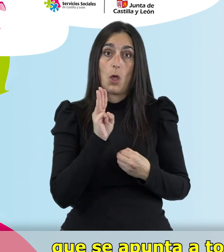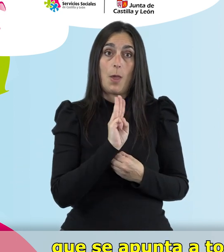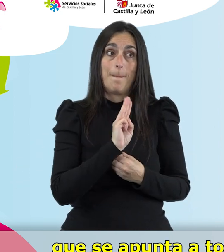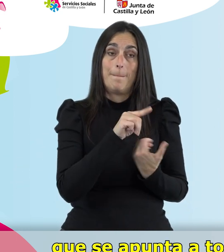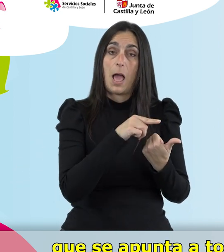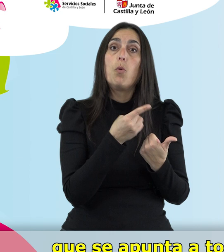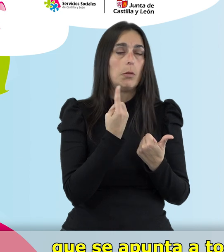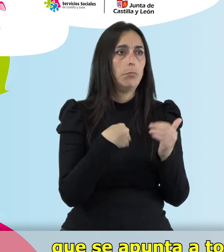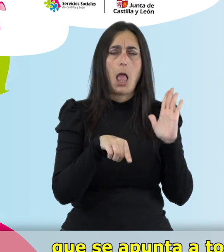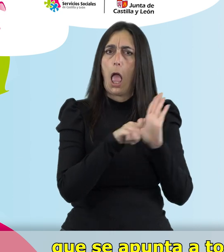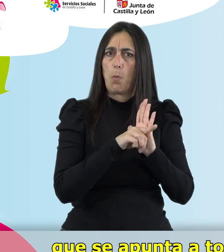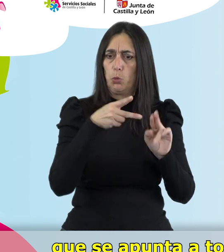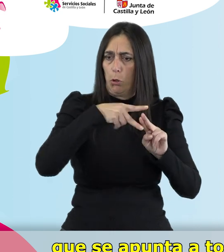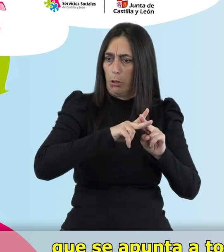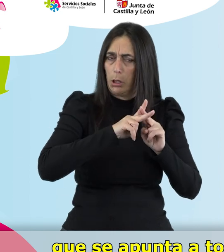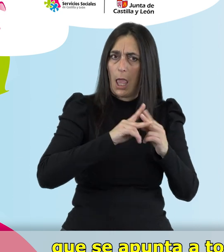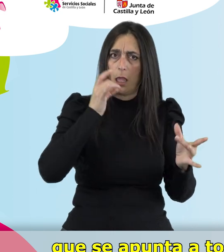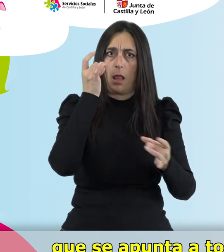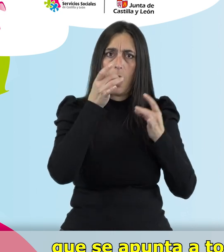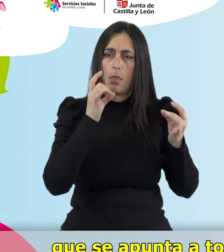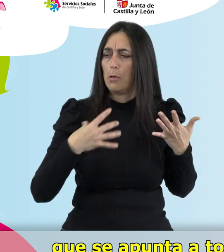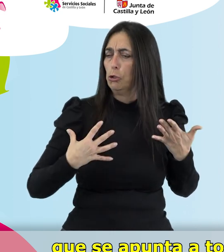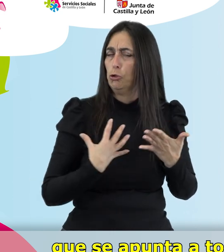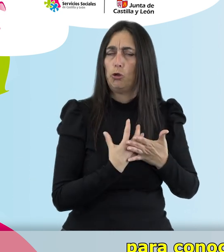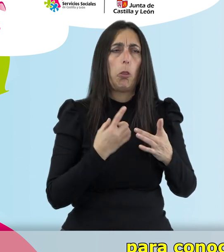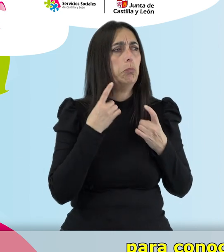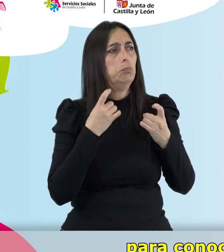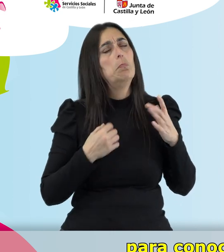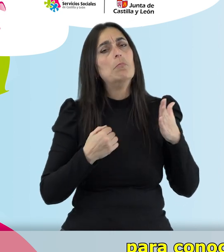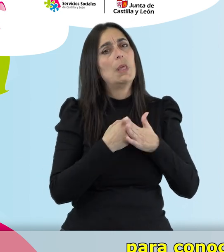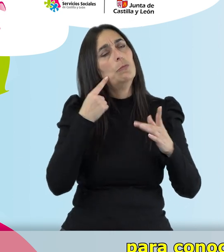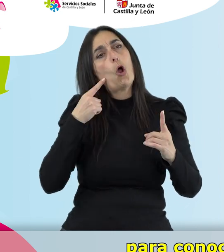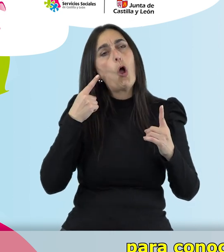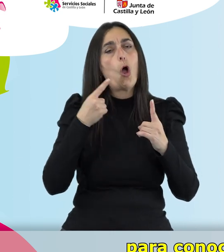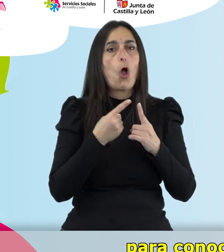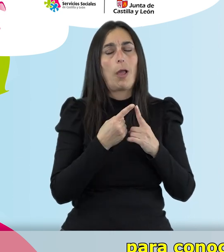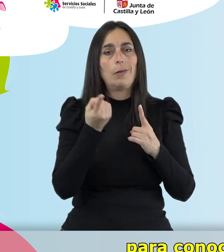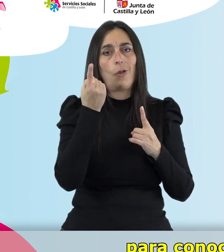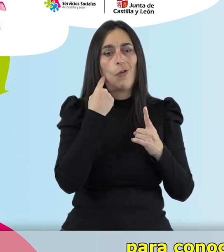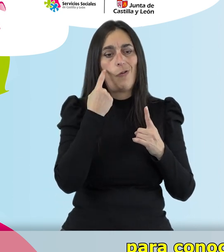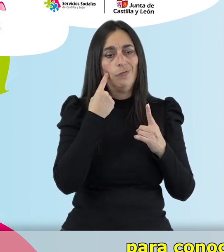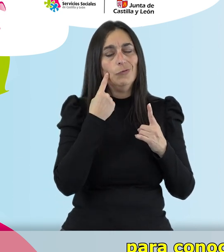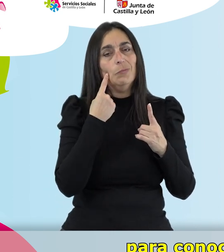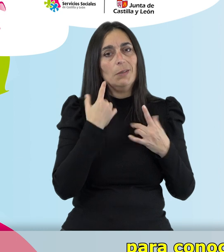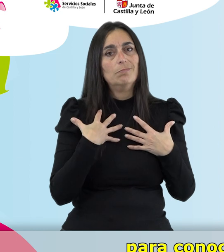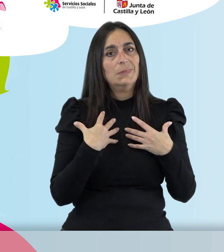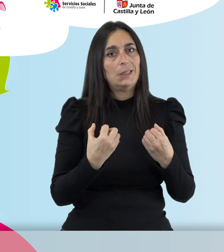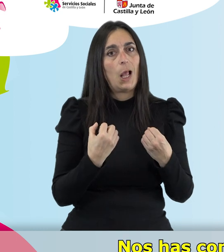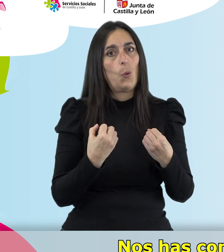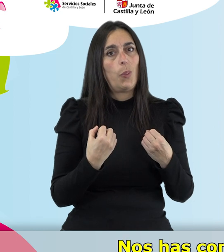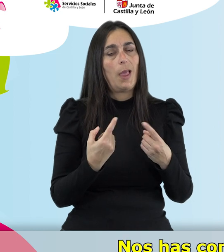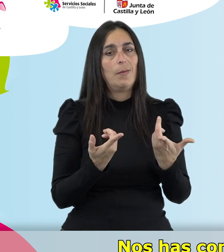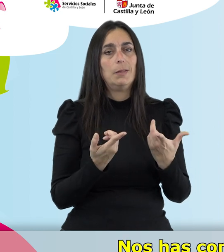que se apunta a todos los talleres o actividades que puede para conocer más sobre hábitos de vida saludables.